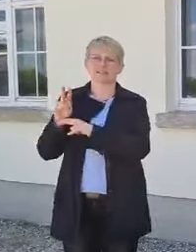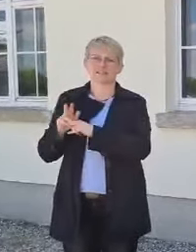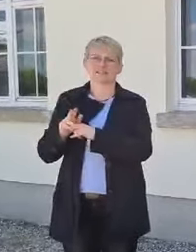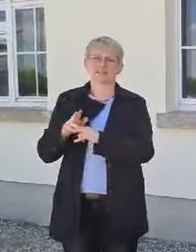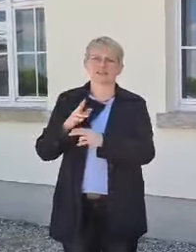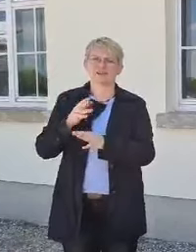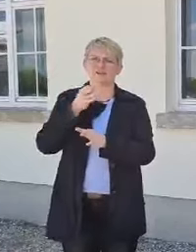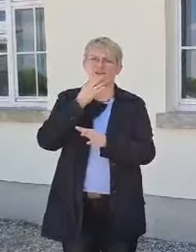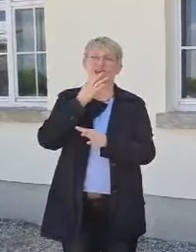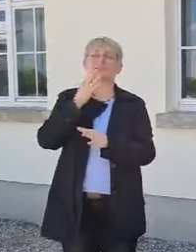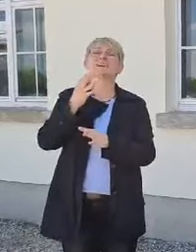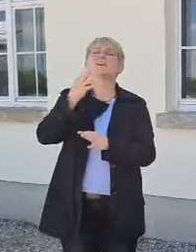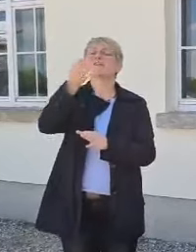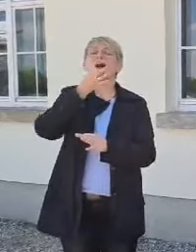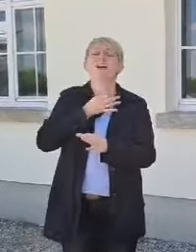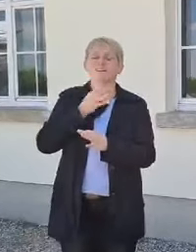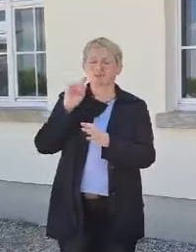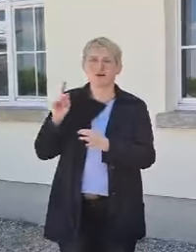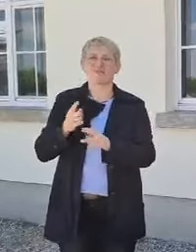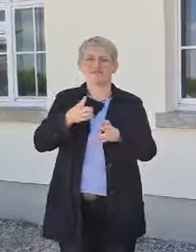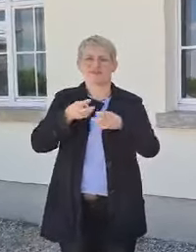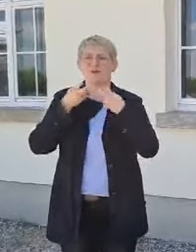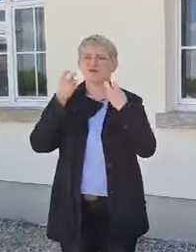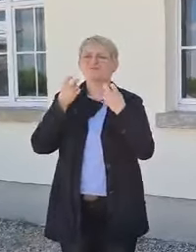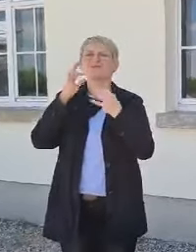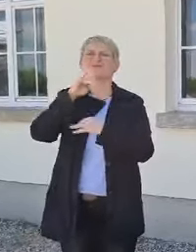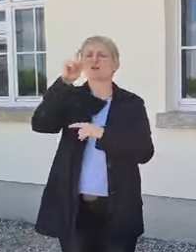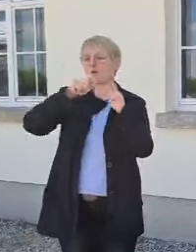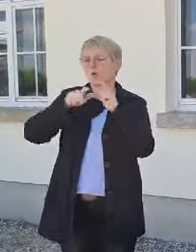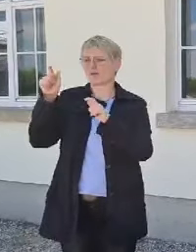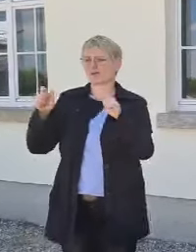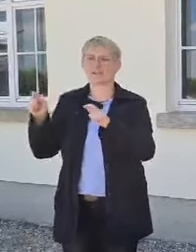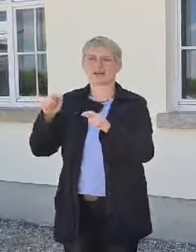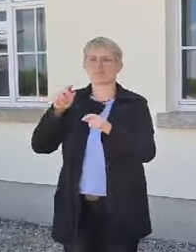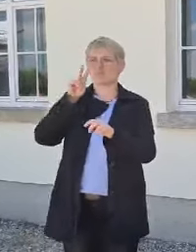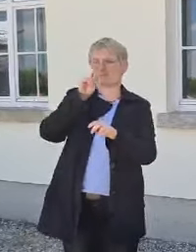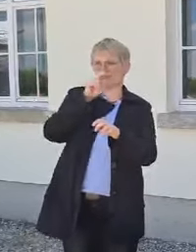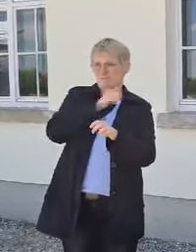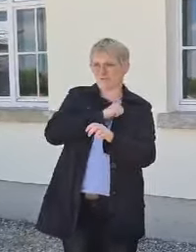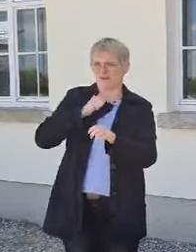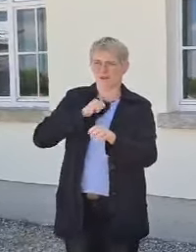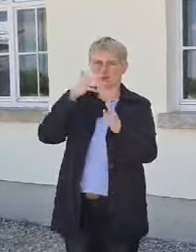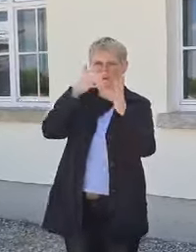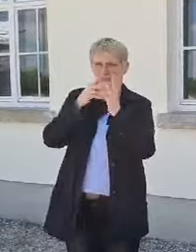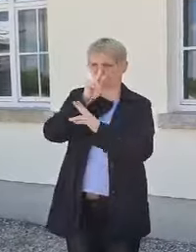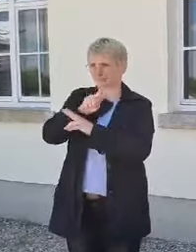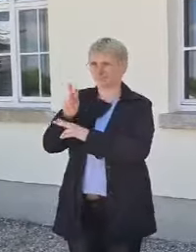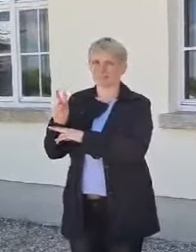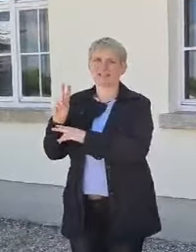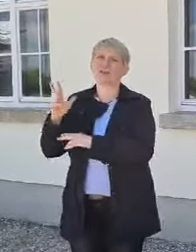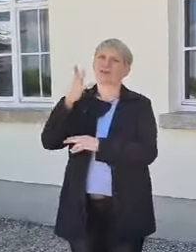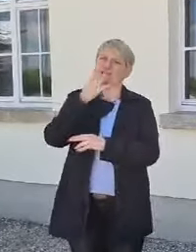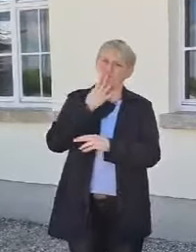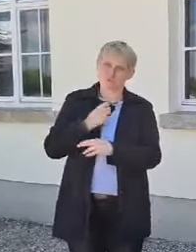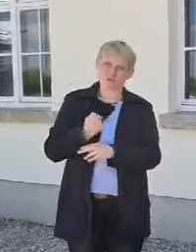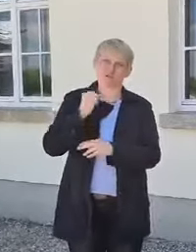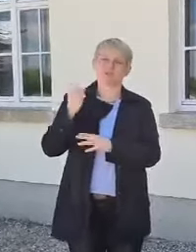würde ich, also die Frage war, wie viele Leute das Lager bewacht haben, kontrolliert haben. Die Frage würde ich tatsächlich jetzt mitnehmen,